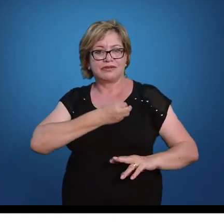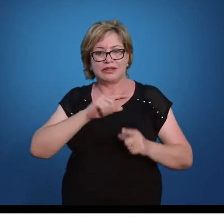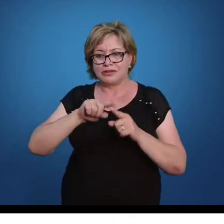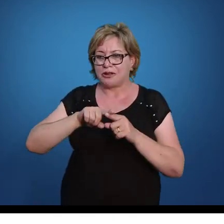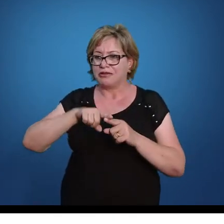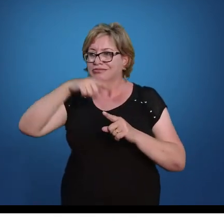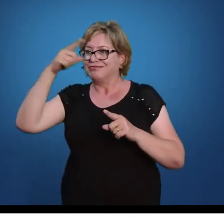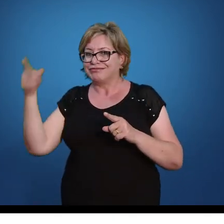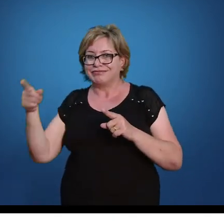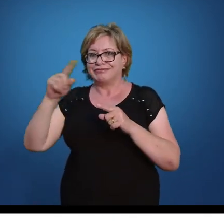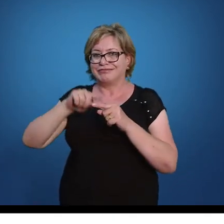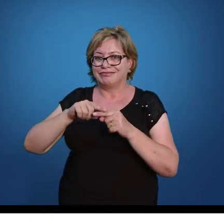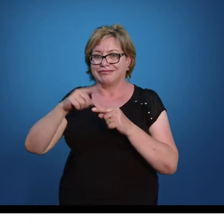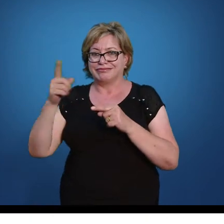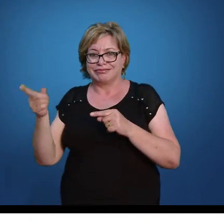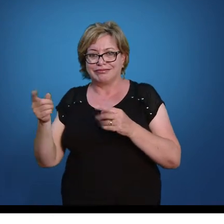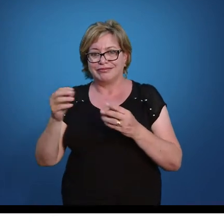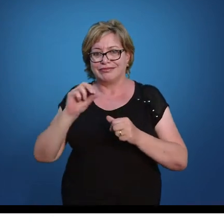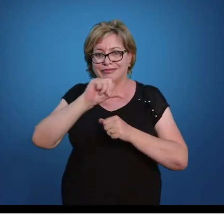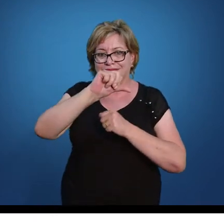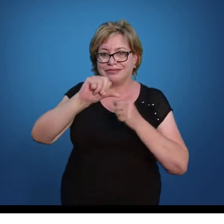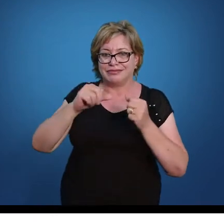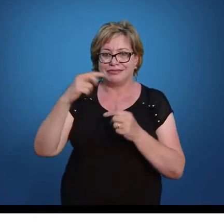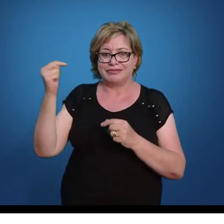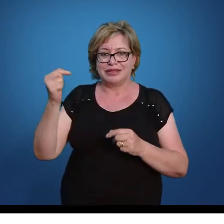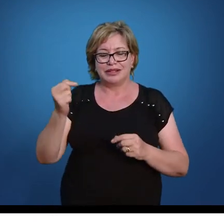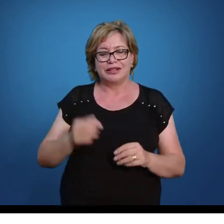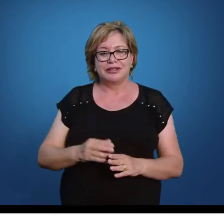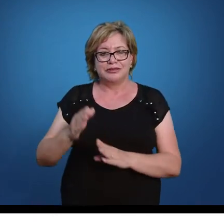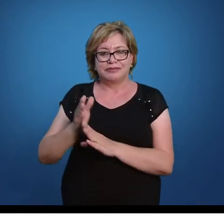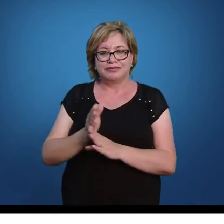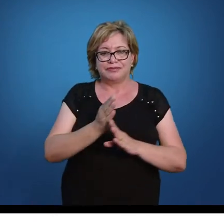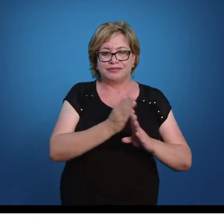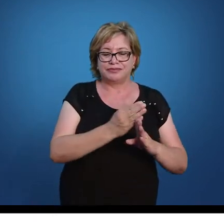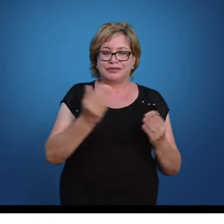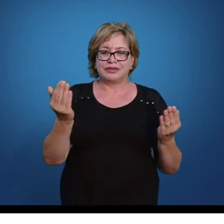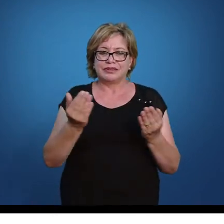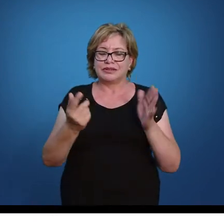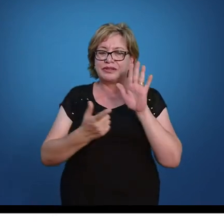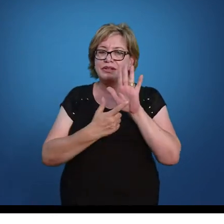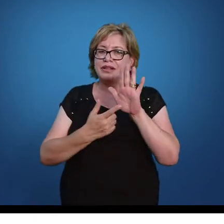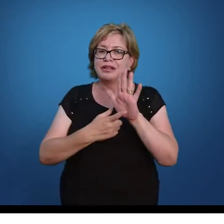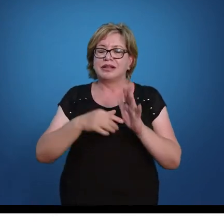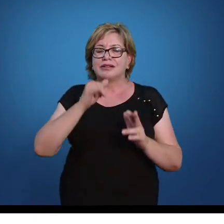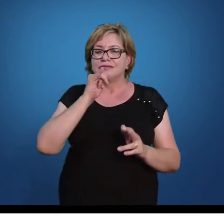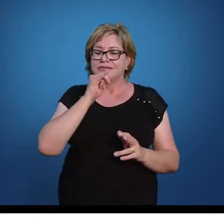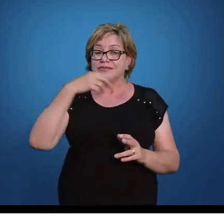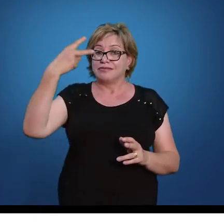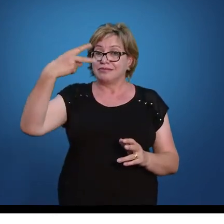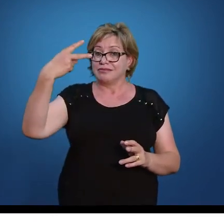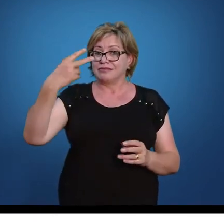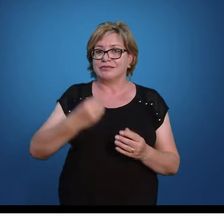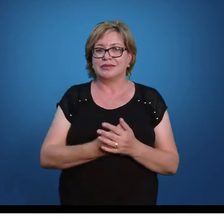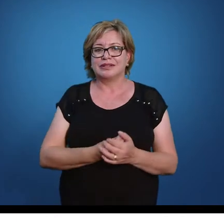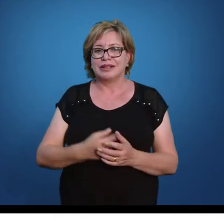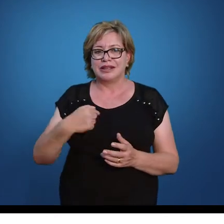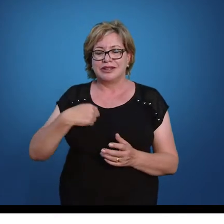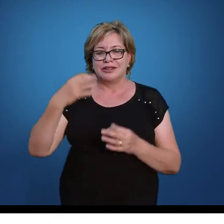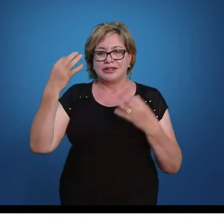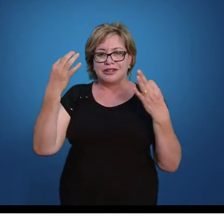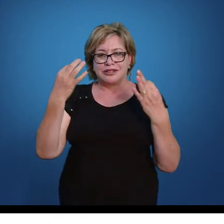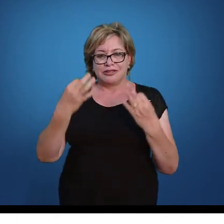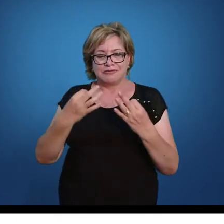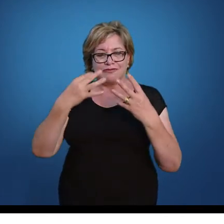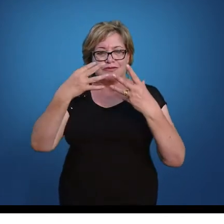lado, trocando de sinal. Então, pessoal, agora a gente vai ver um exemplo de uma equação do segundo grau. E tenho certeza que